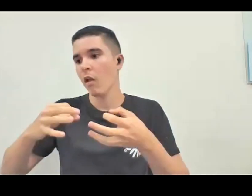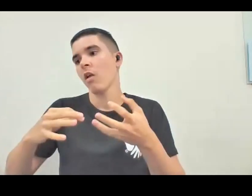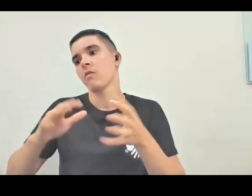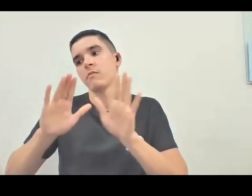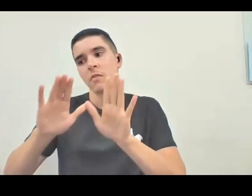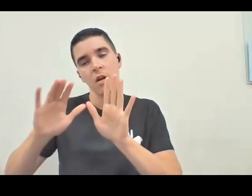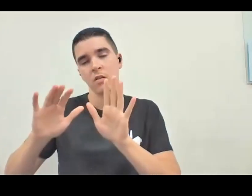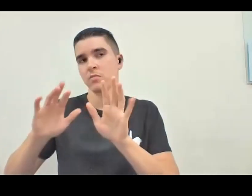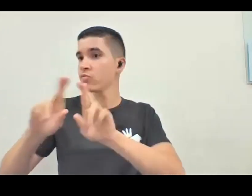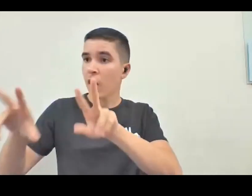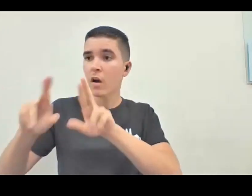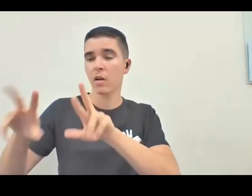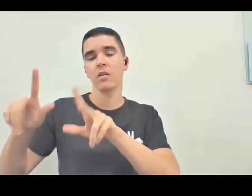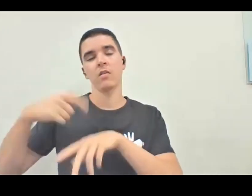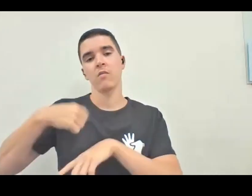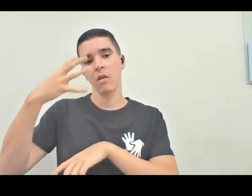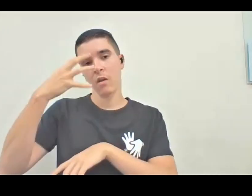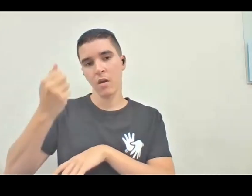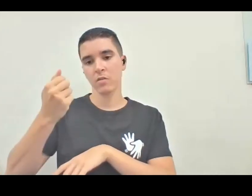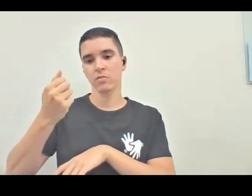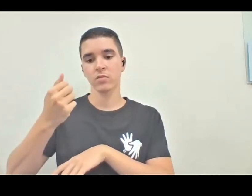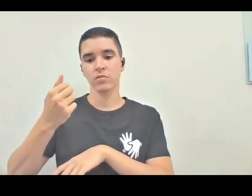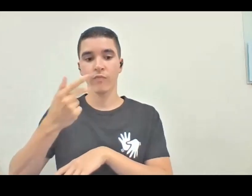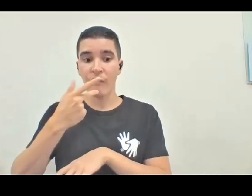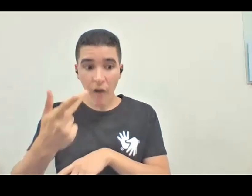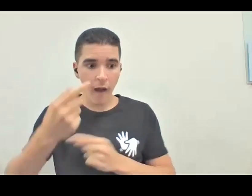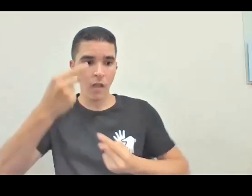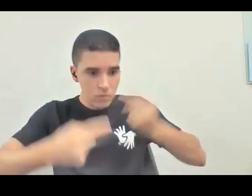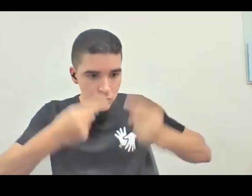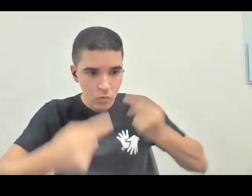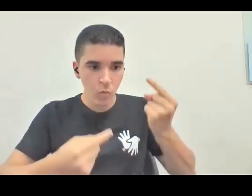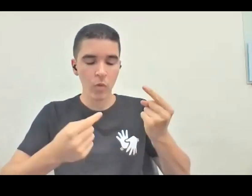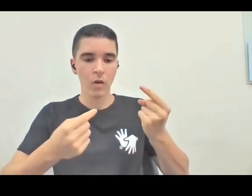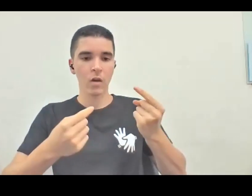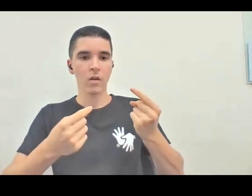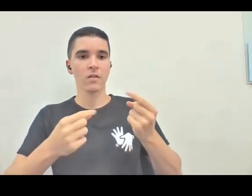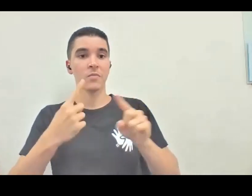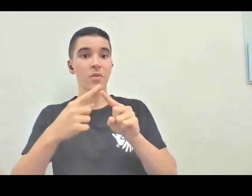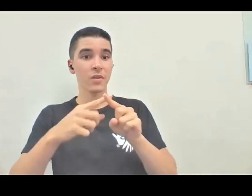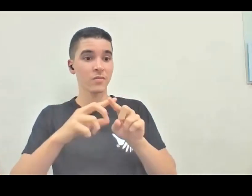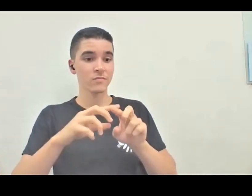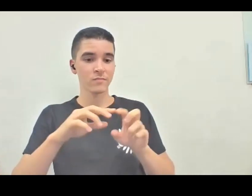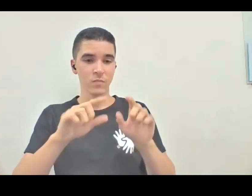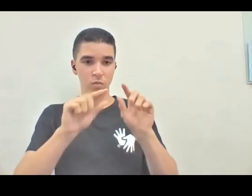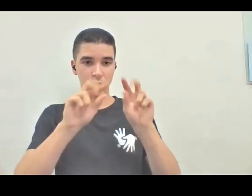assim, eu acho que quando a gente faz uma discussão que o título é reflexões sobre acessibilidade, né, é trazer